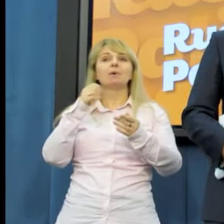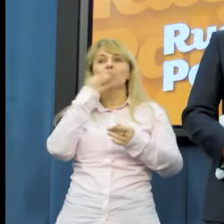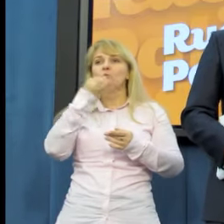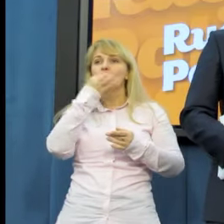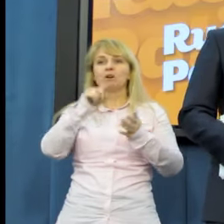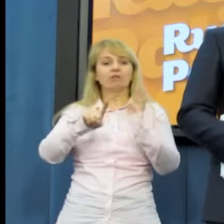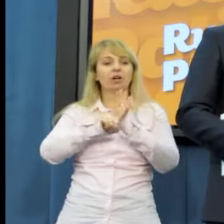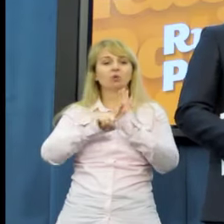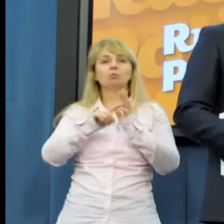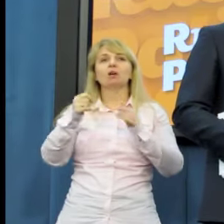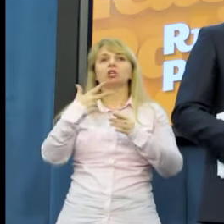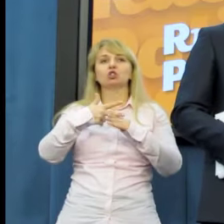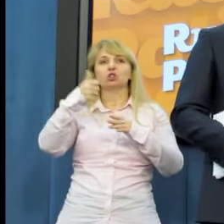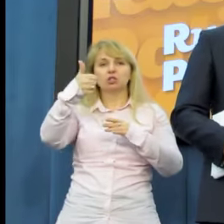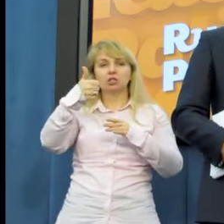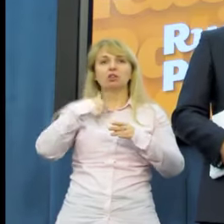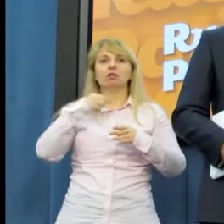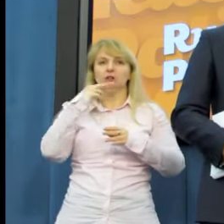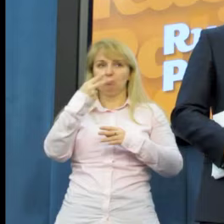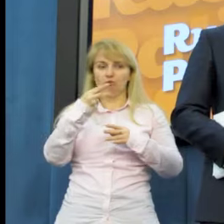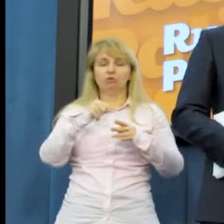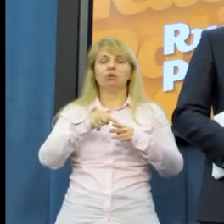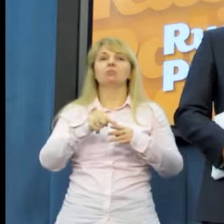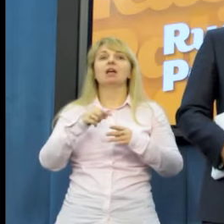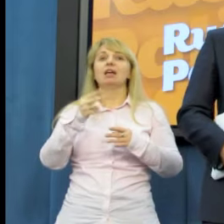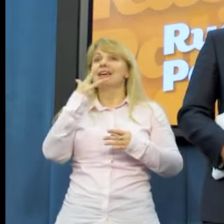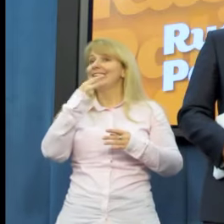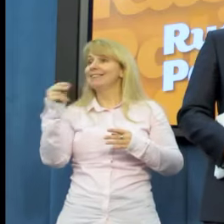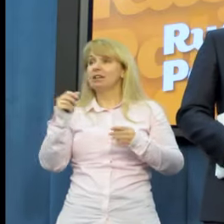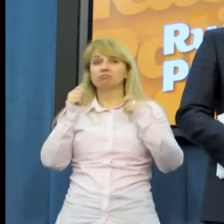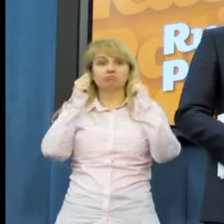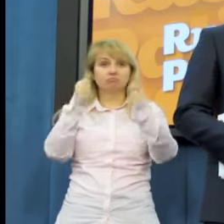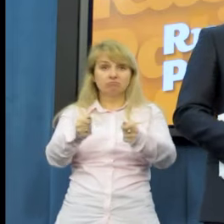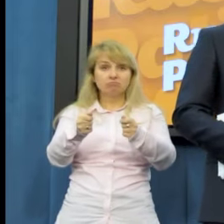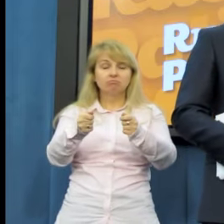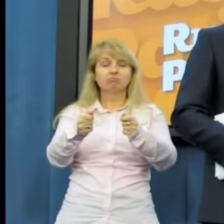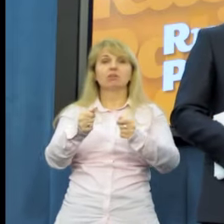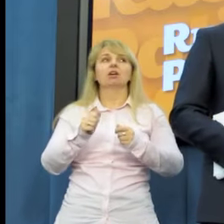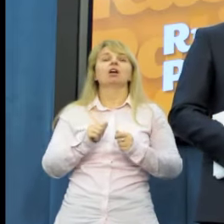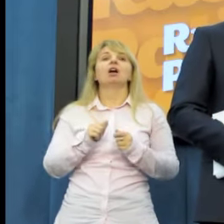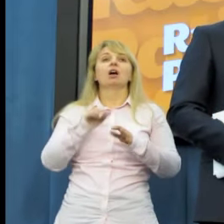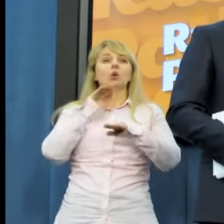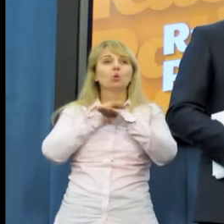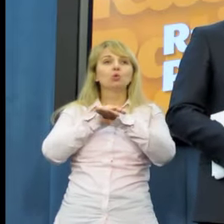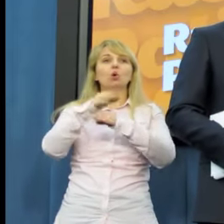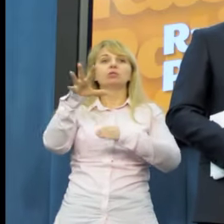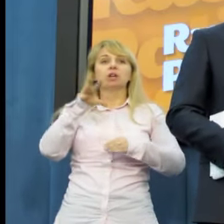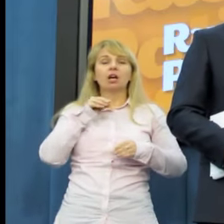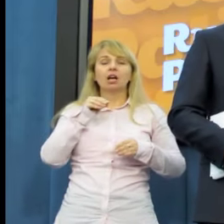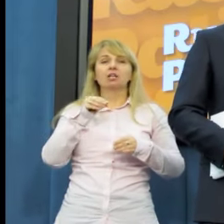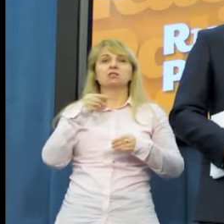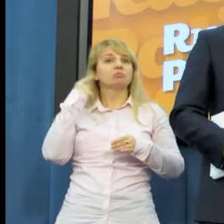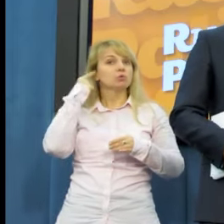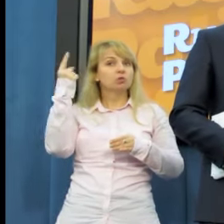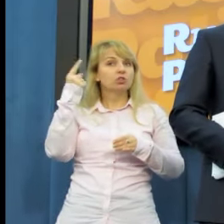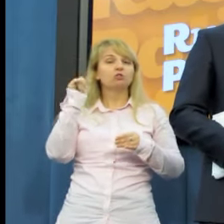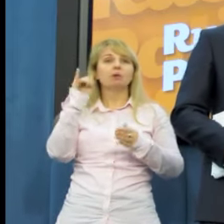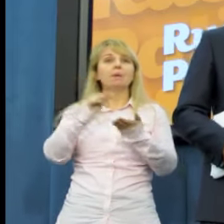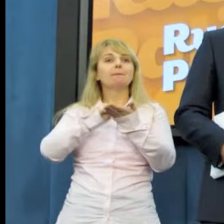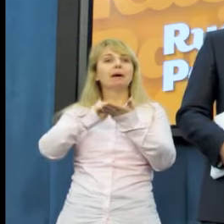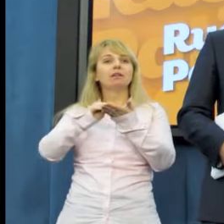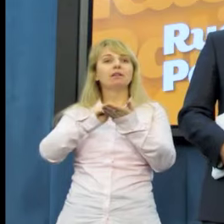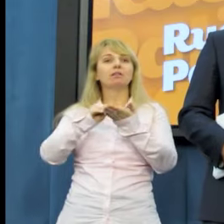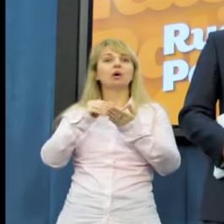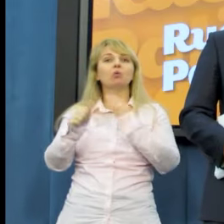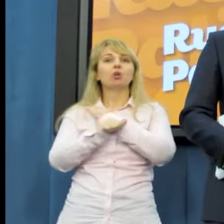31, o której już wspominałem, nie została złożona, zgodnie z naszą wiedzą i materiałem